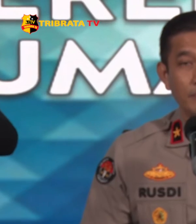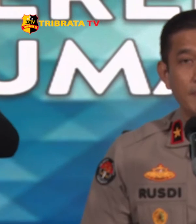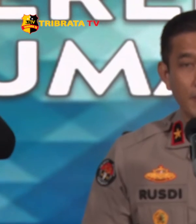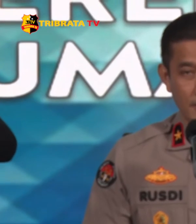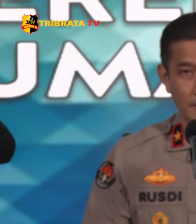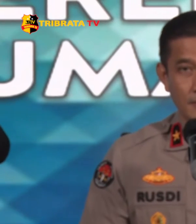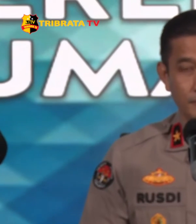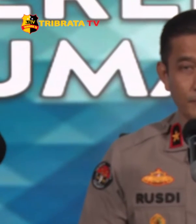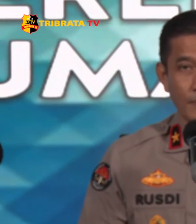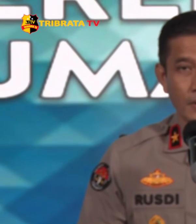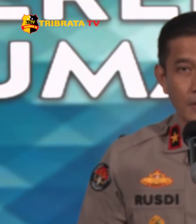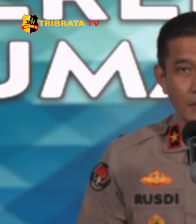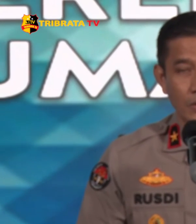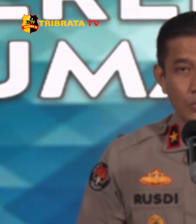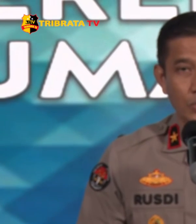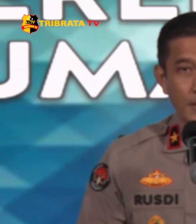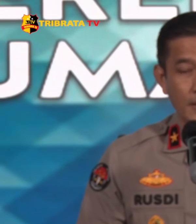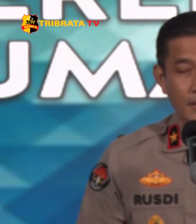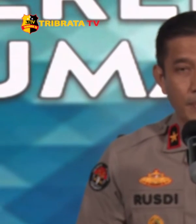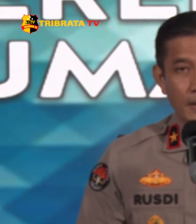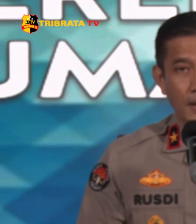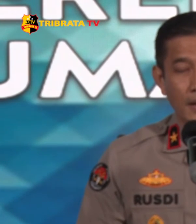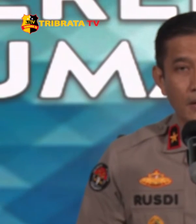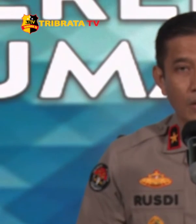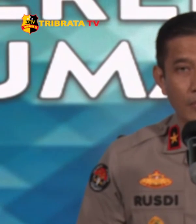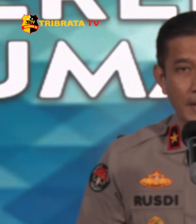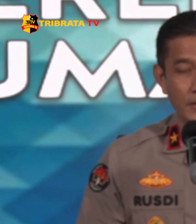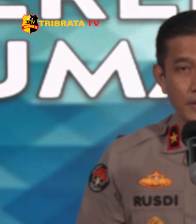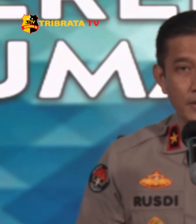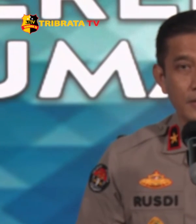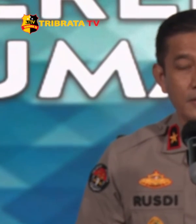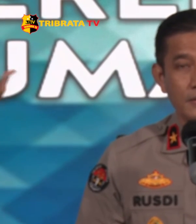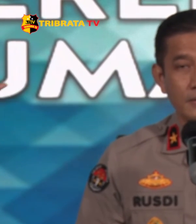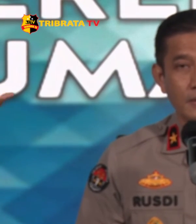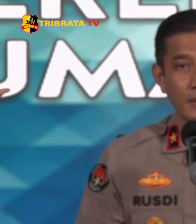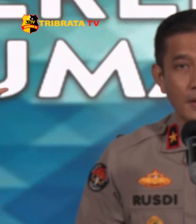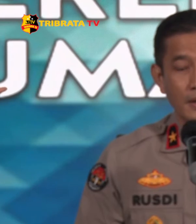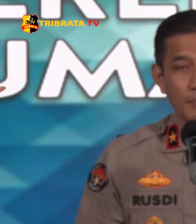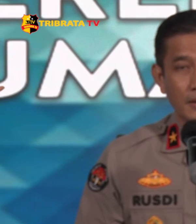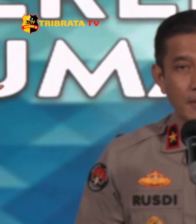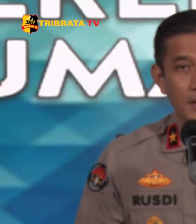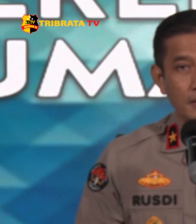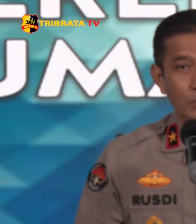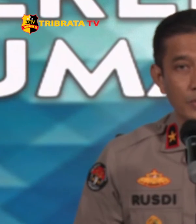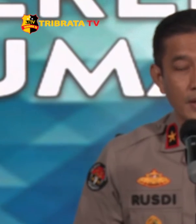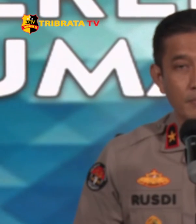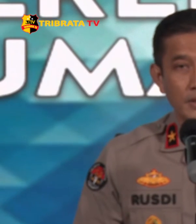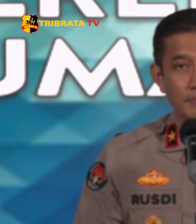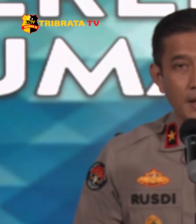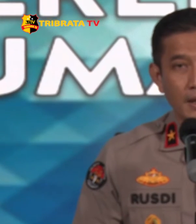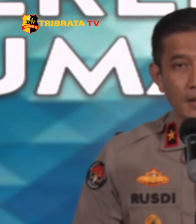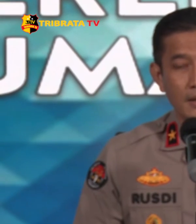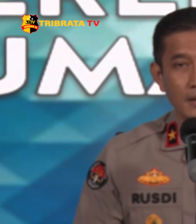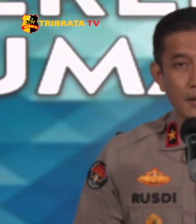Kamtipmas Tujuannya daripada operasi ini Yang pertama tentunya